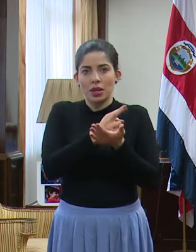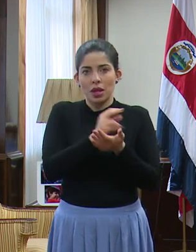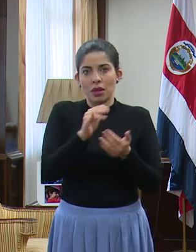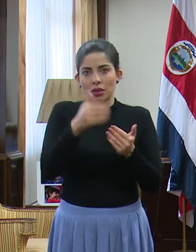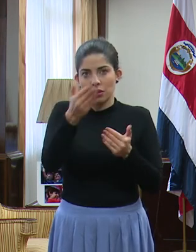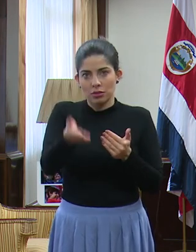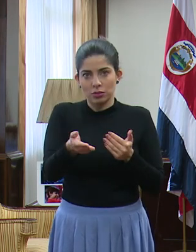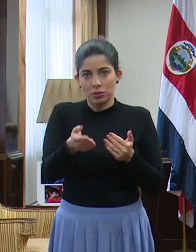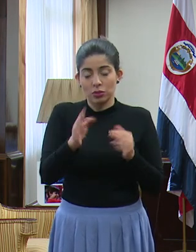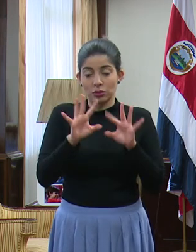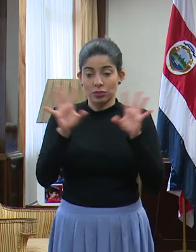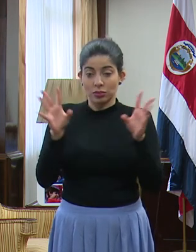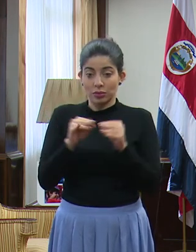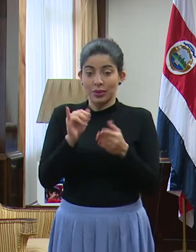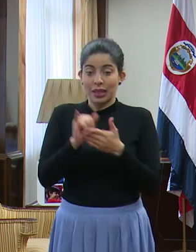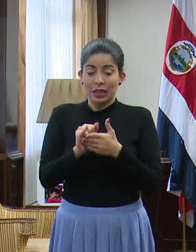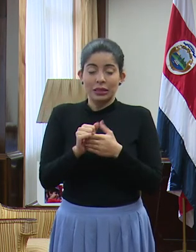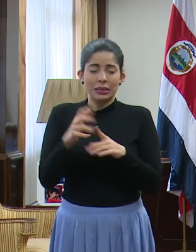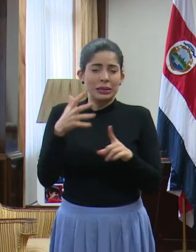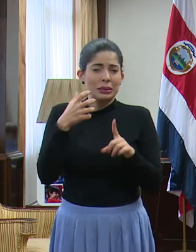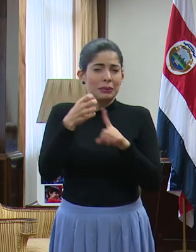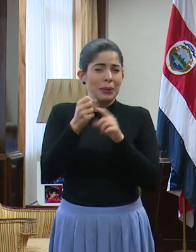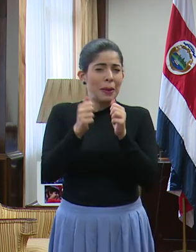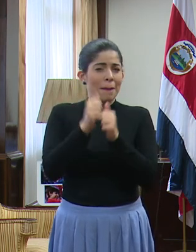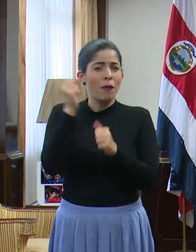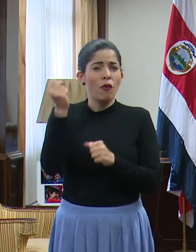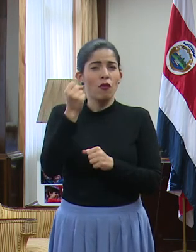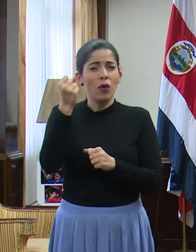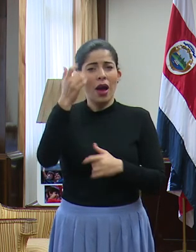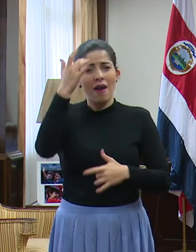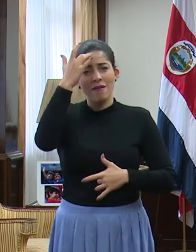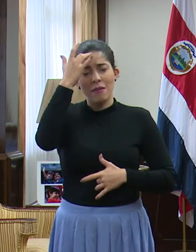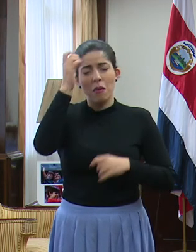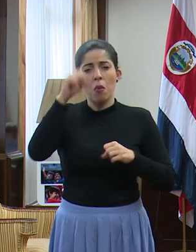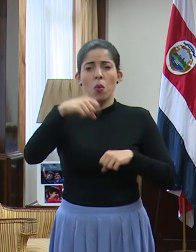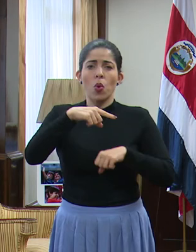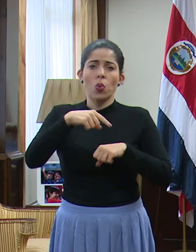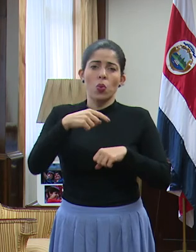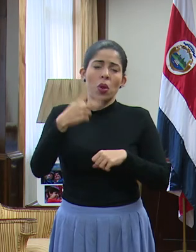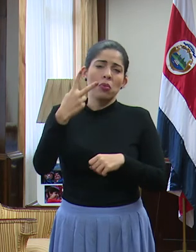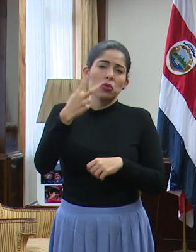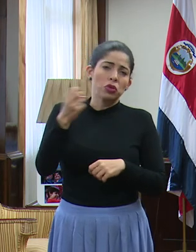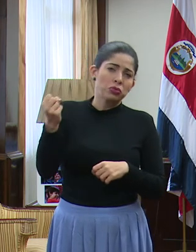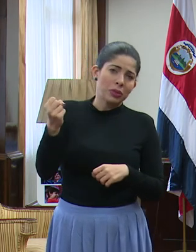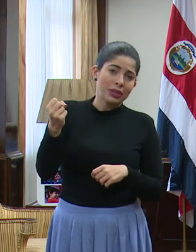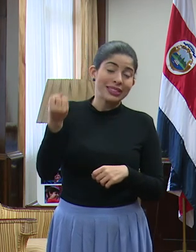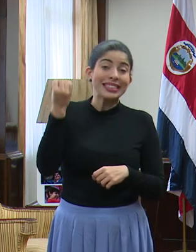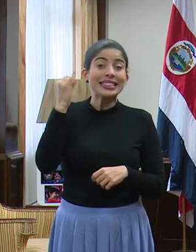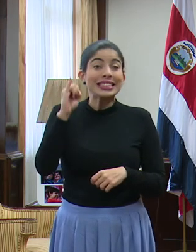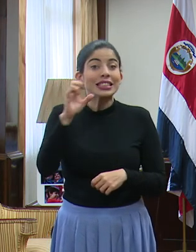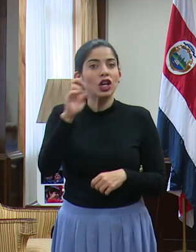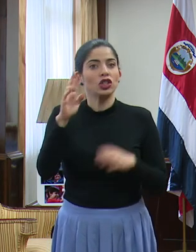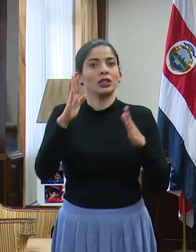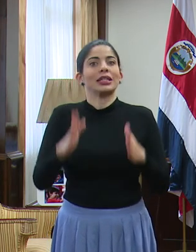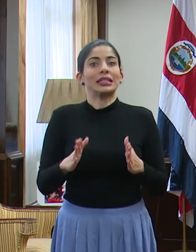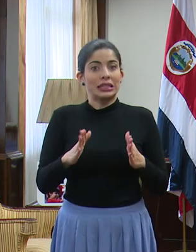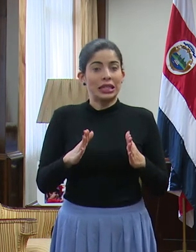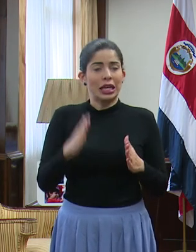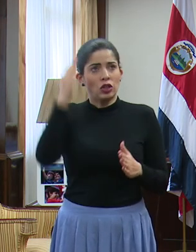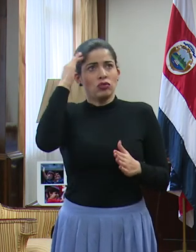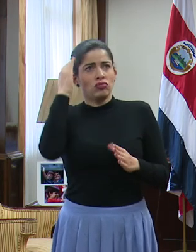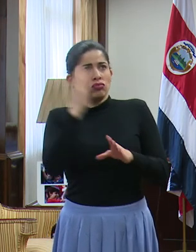perspectiva, pues el impacto más fuerte de la enfermedad puede durar un par de meses si los costarricenses somos